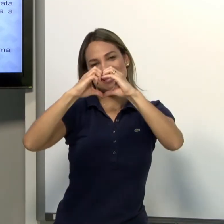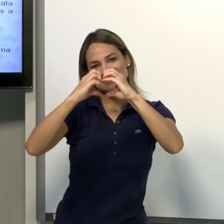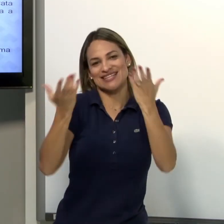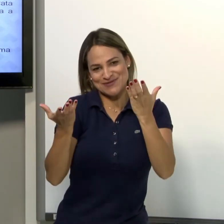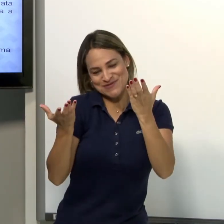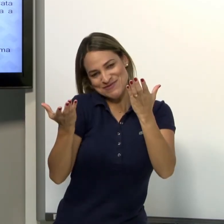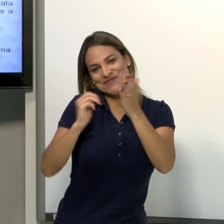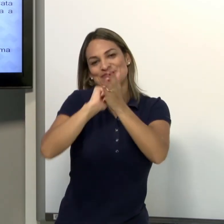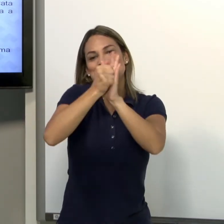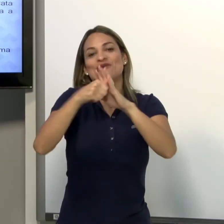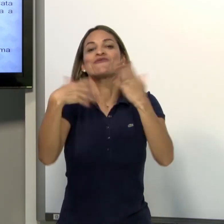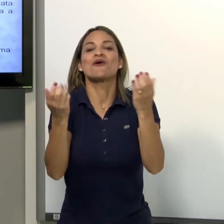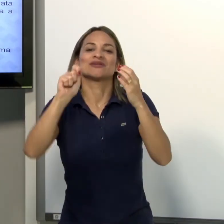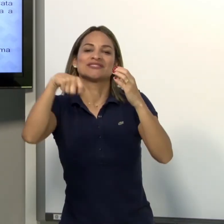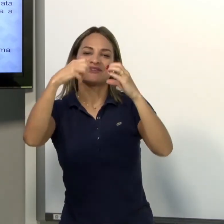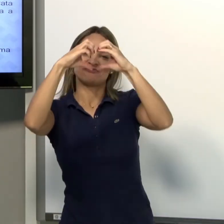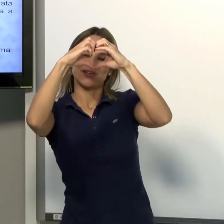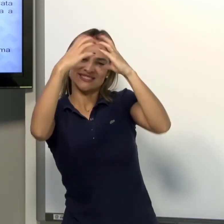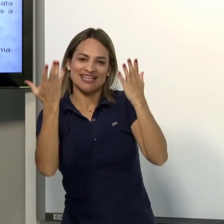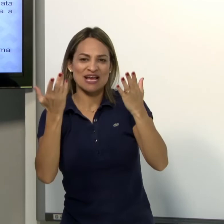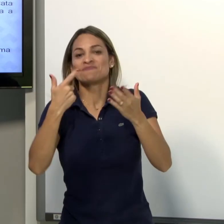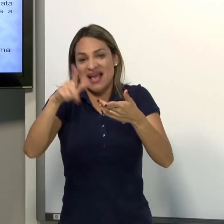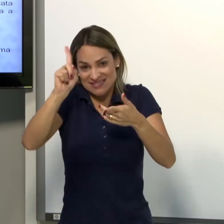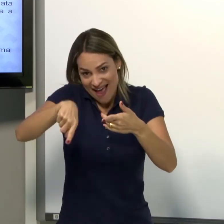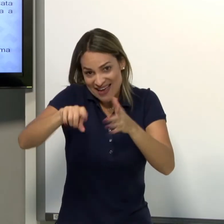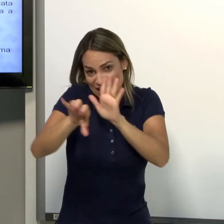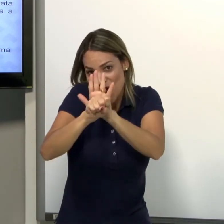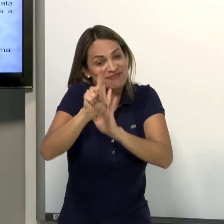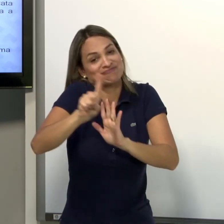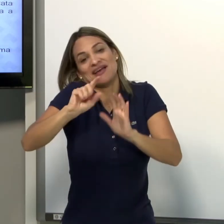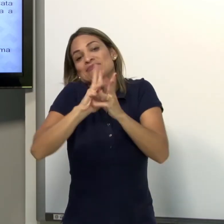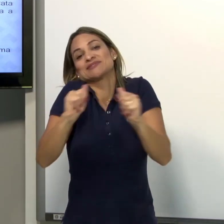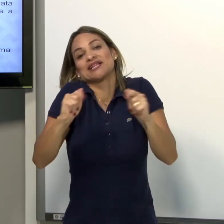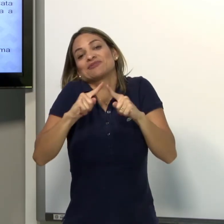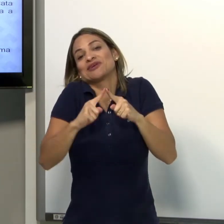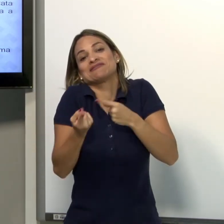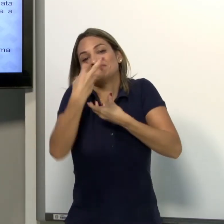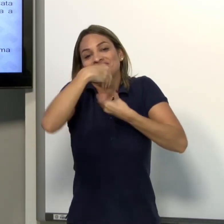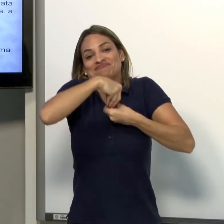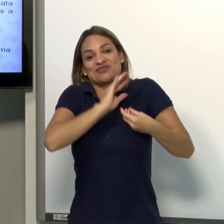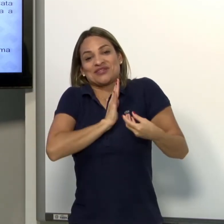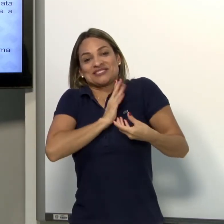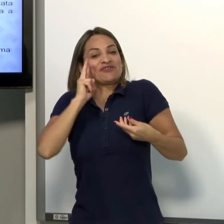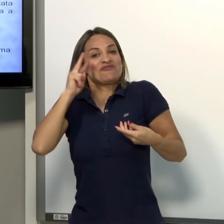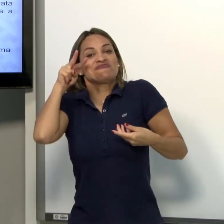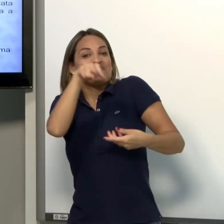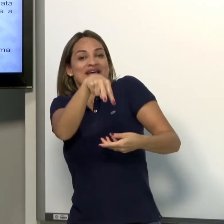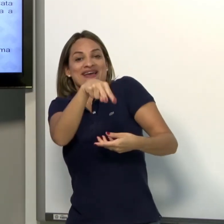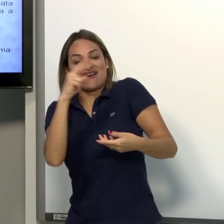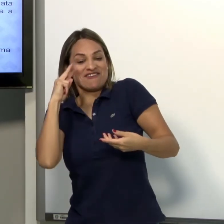Libras, nós usamos esse sinal. A configuração de mão é essa. Mas ele está dentro. Eu não posso ver.